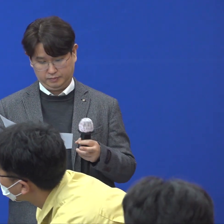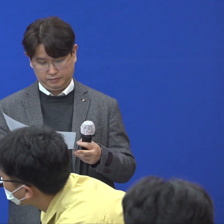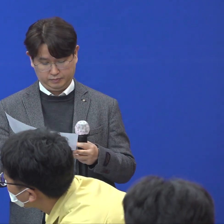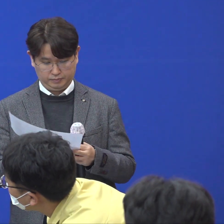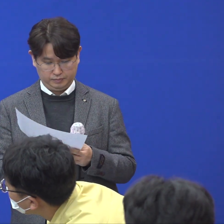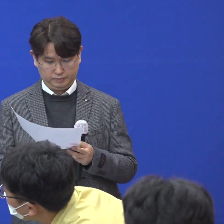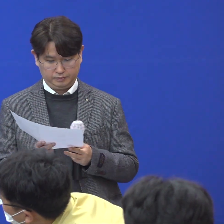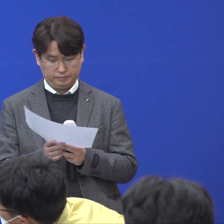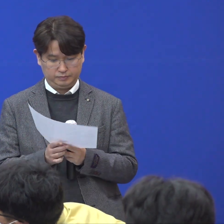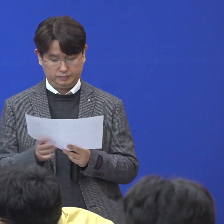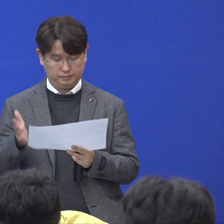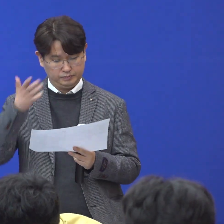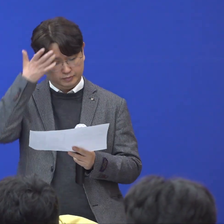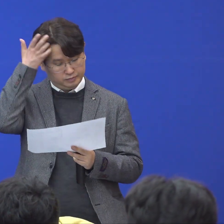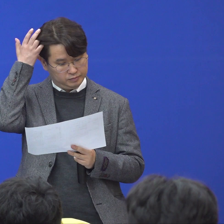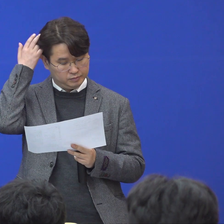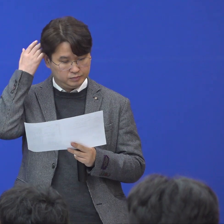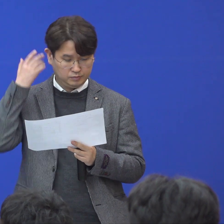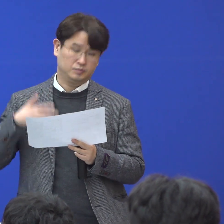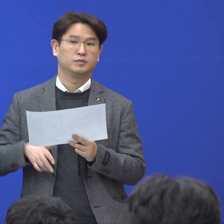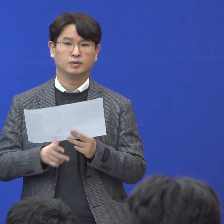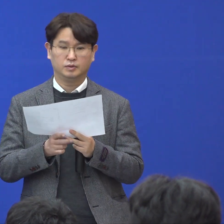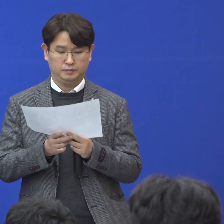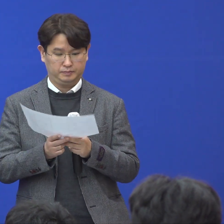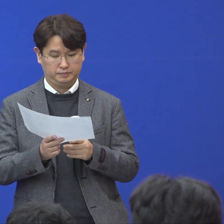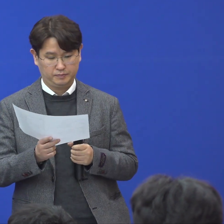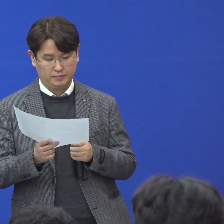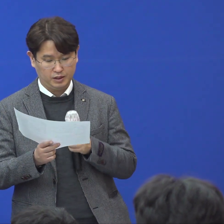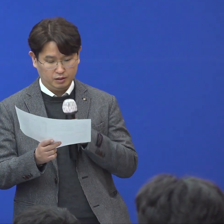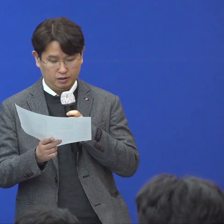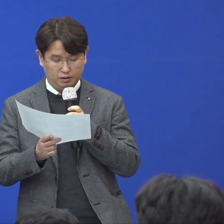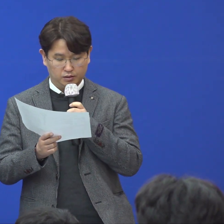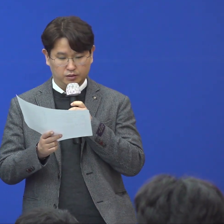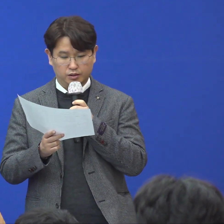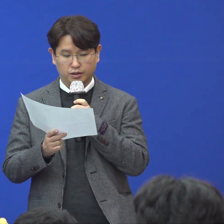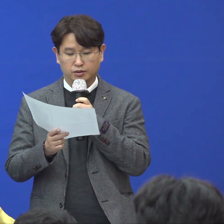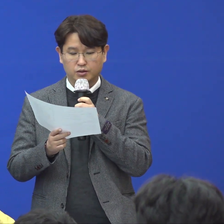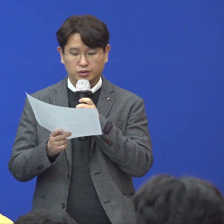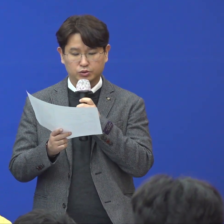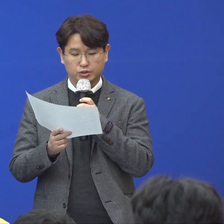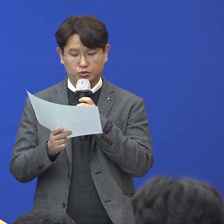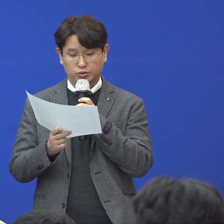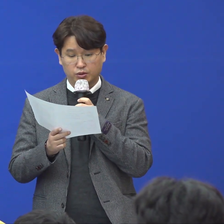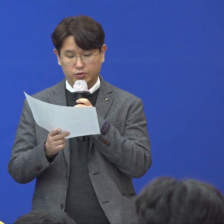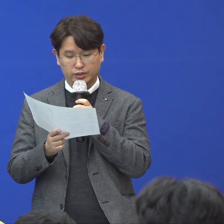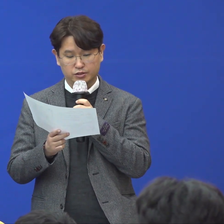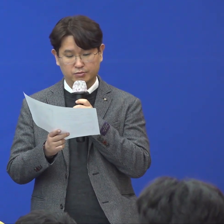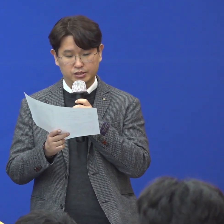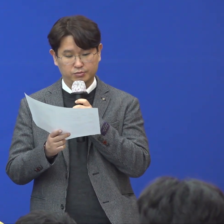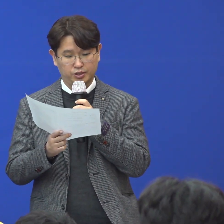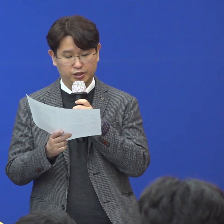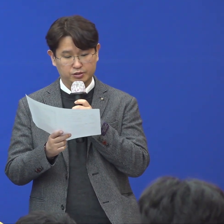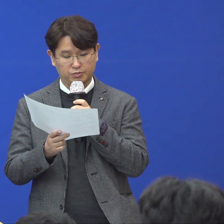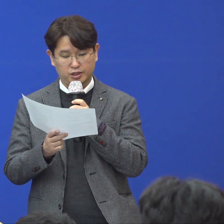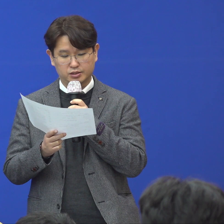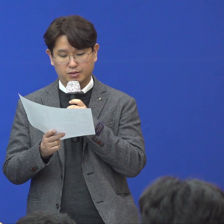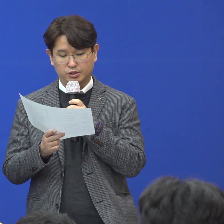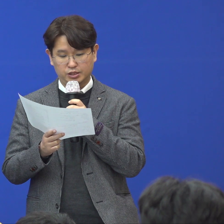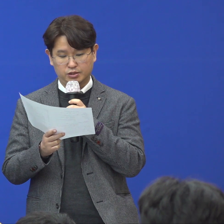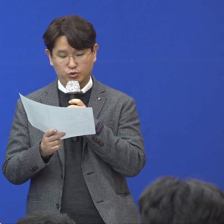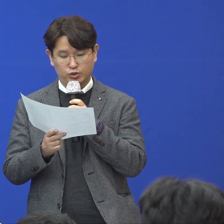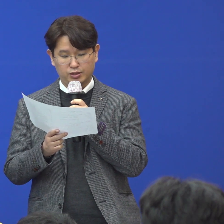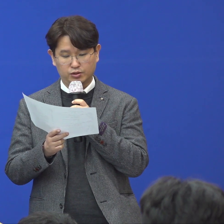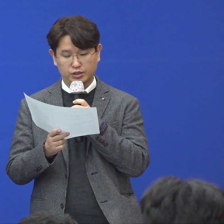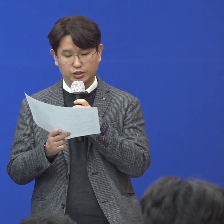역학조사 관련해서 김성현 부단장님께서 전해드리겠습니다. 역학조사 주요 결과에 대해서 말씀드리겠습니다.